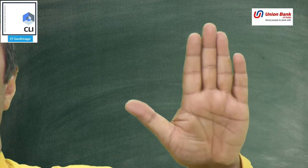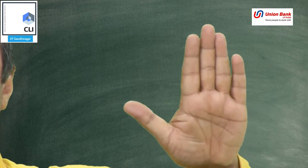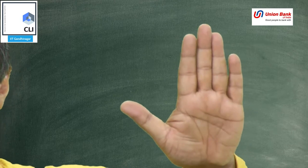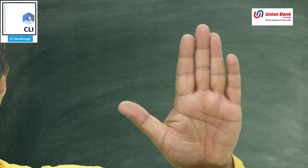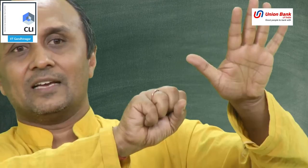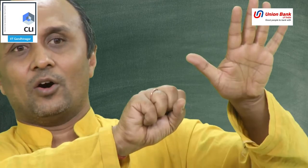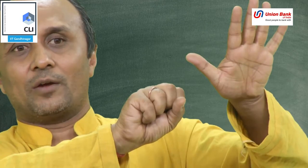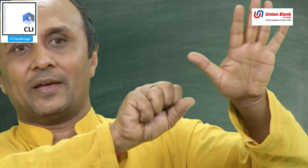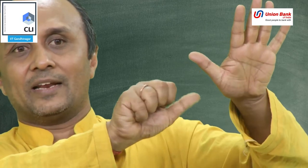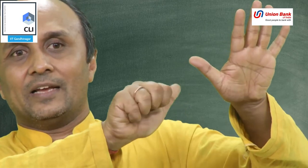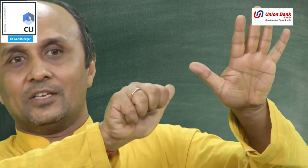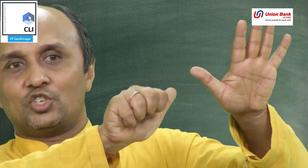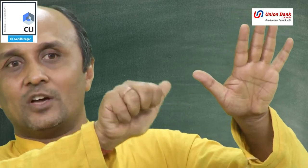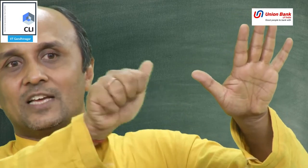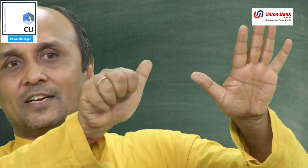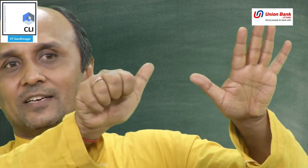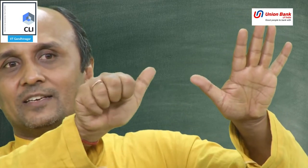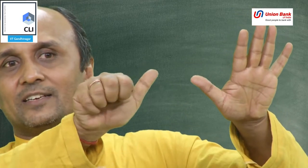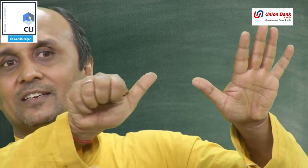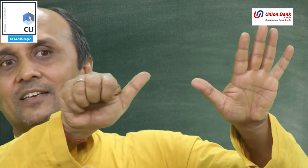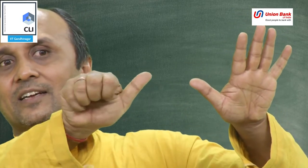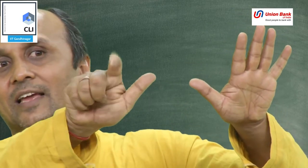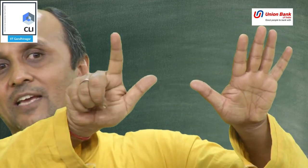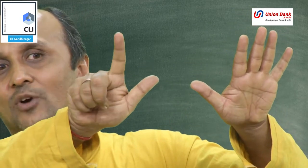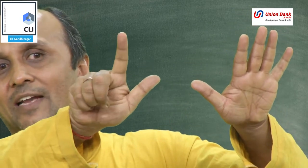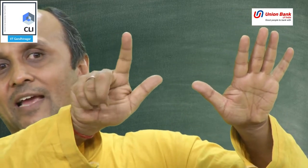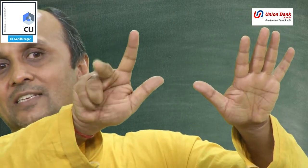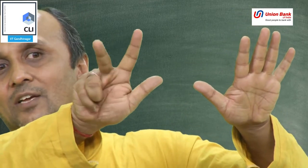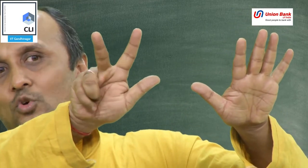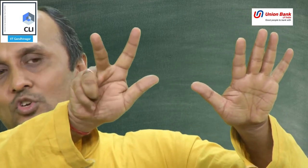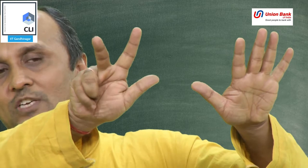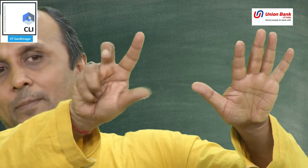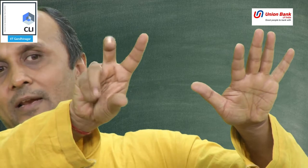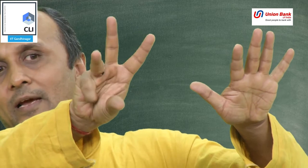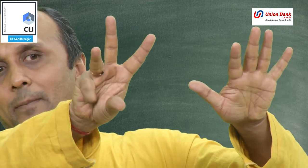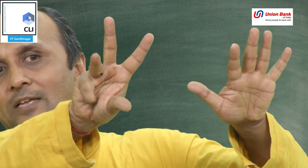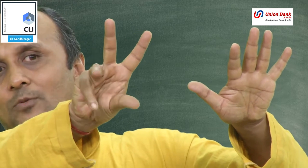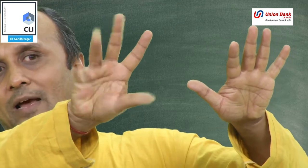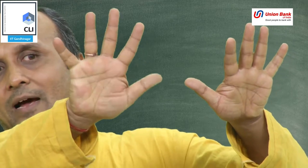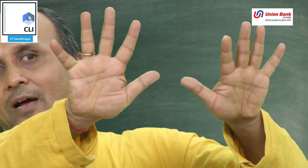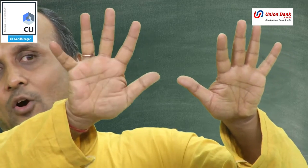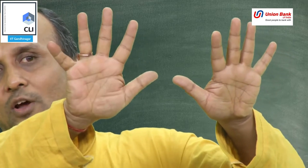और फिर 64, 128, 256, 512 और